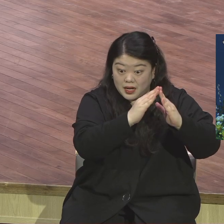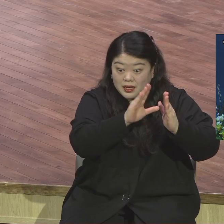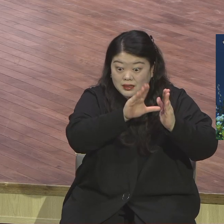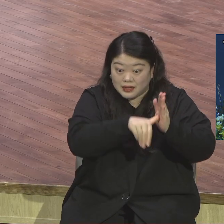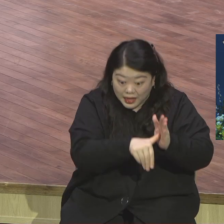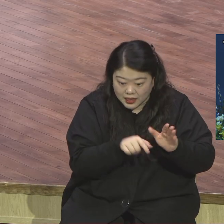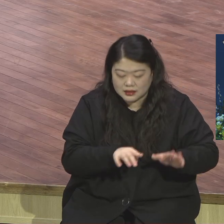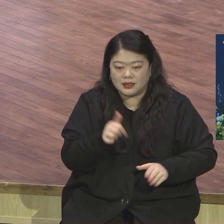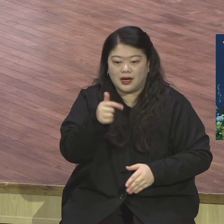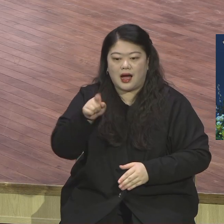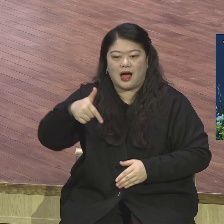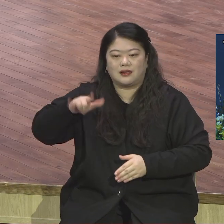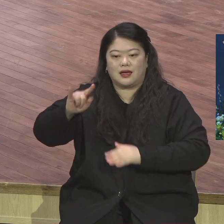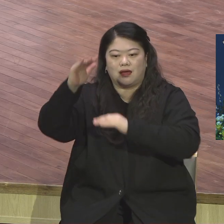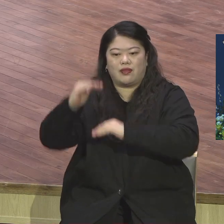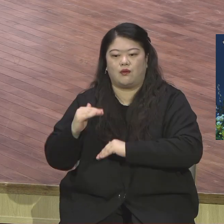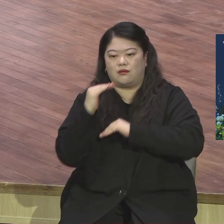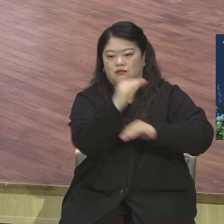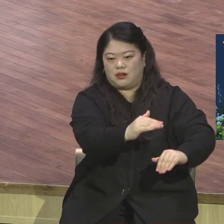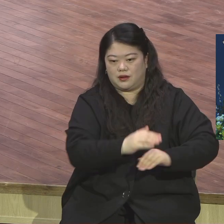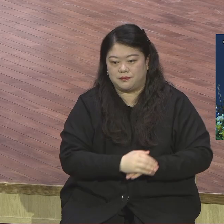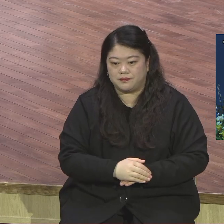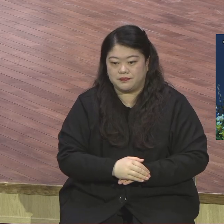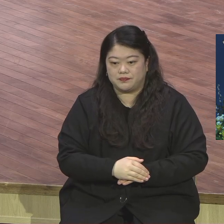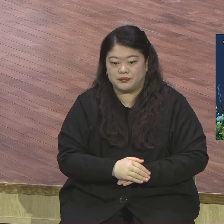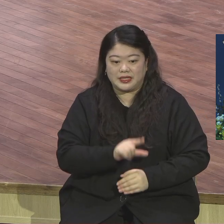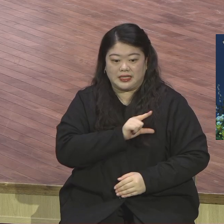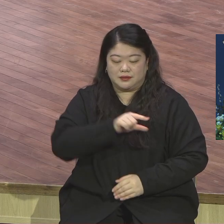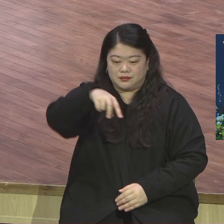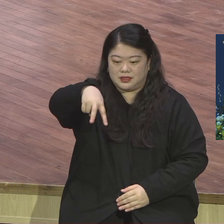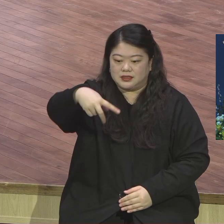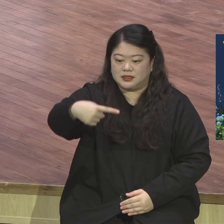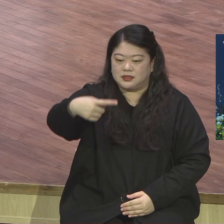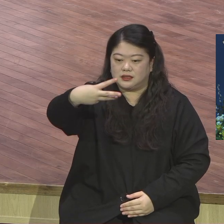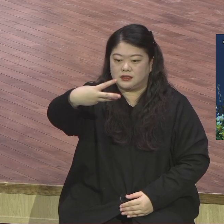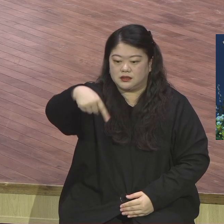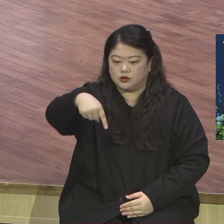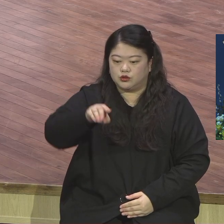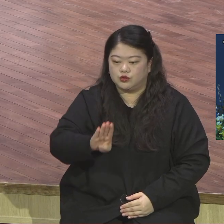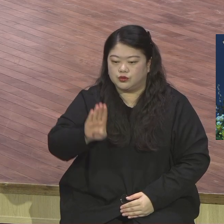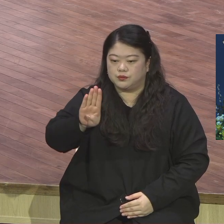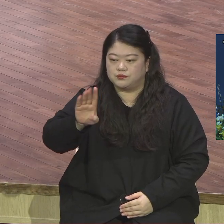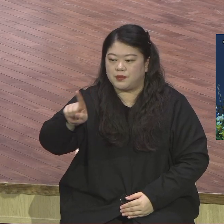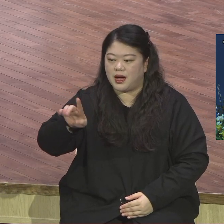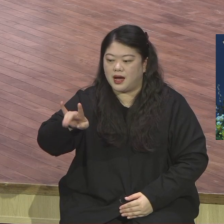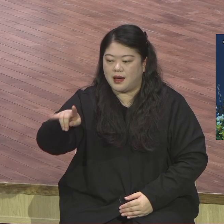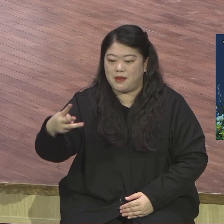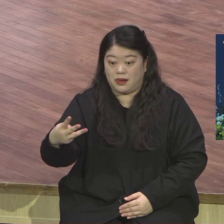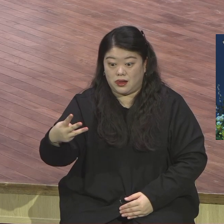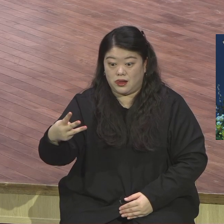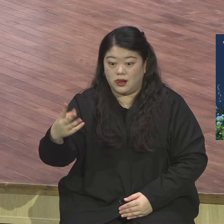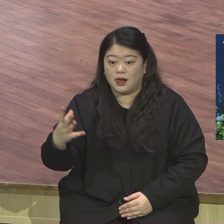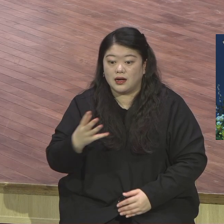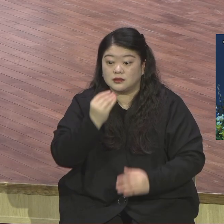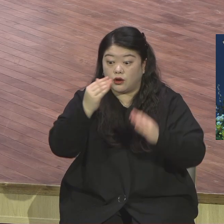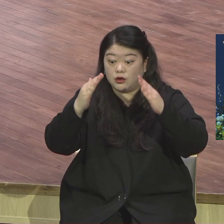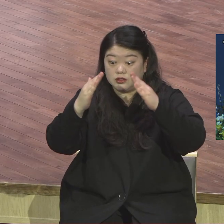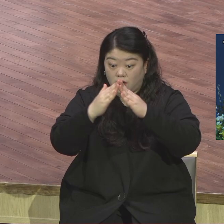완공될 서루파벨 성전을 통해서 하나님께서 더 큰 일을 내가 이루어